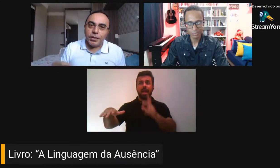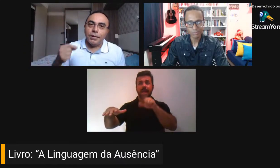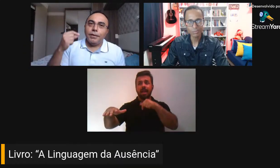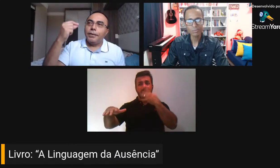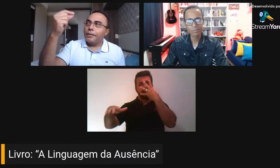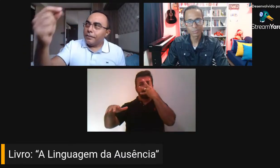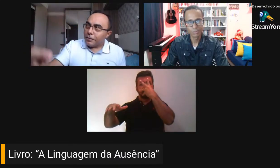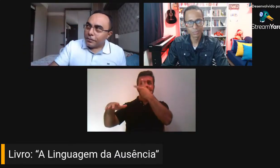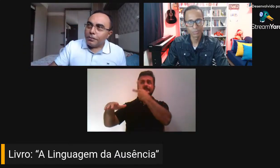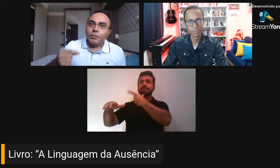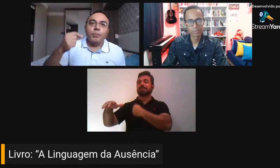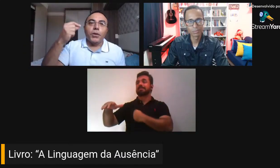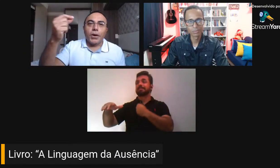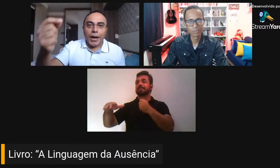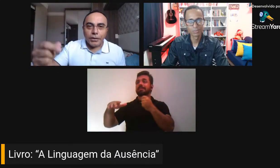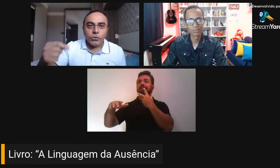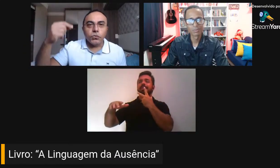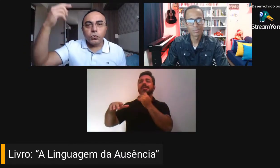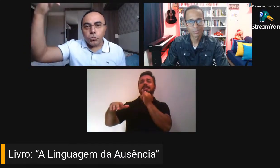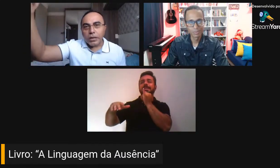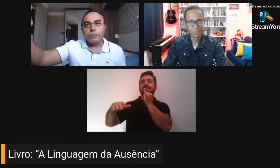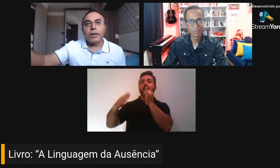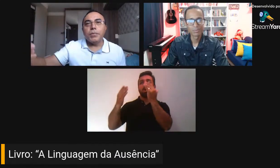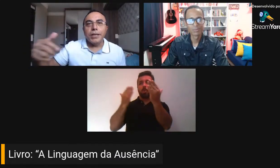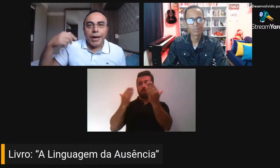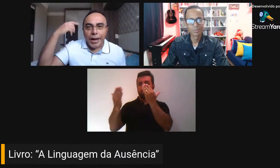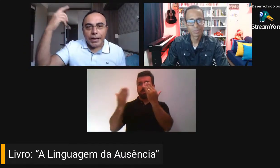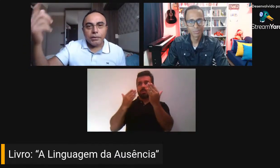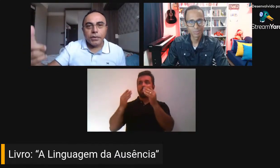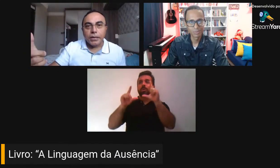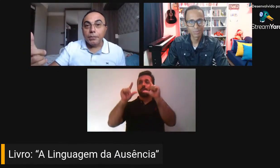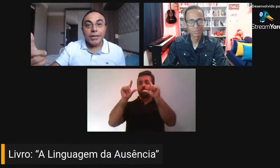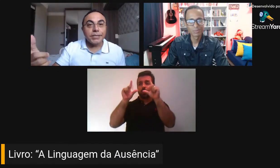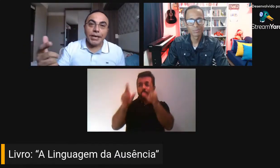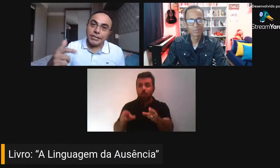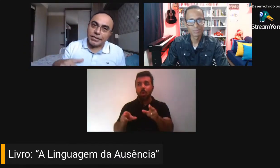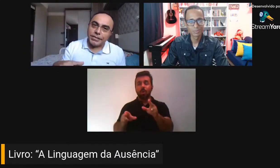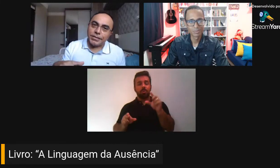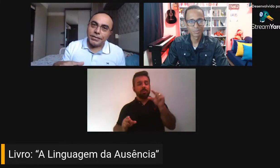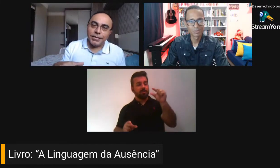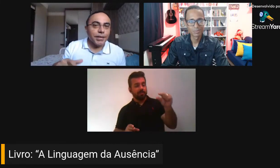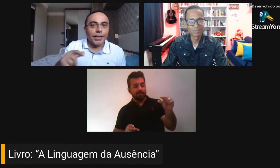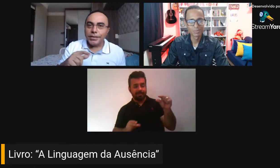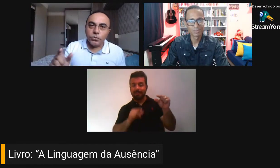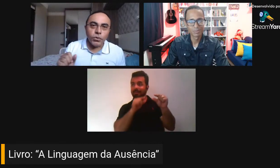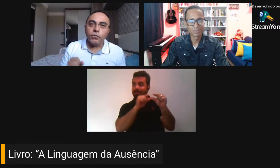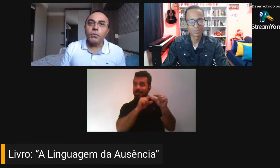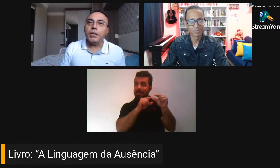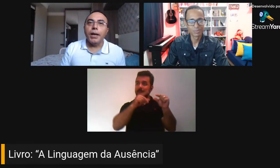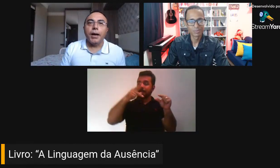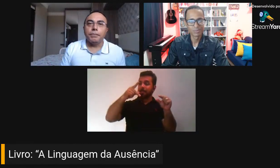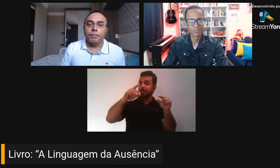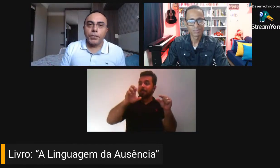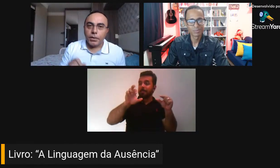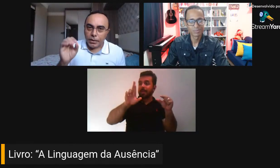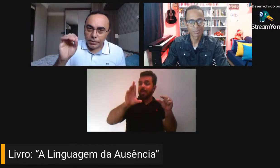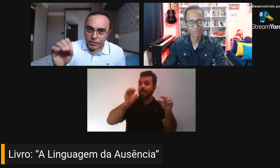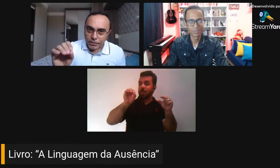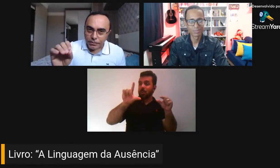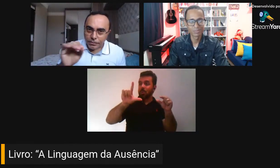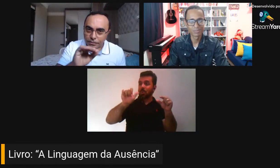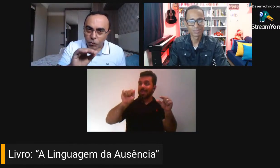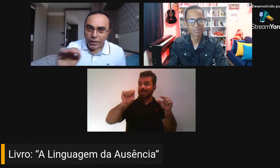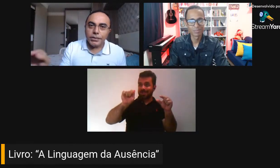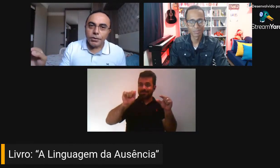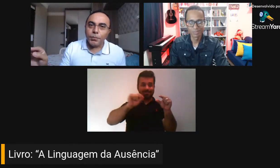que pode ser melhorado e no futuro ela vai brilhar, mas essas elas nunca vão brilhar e